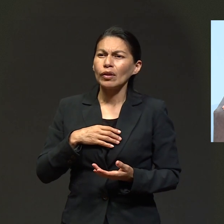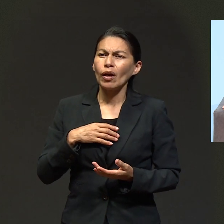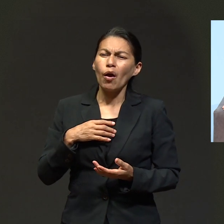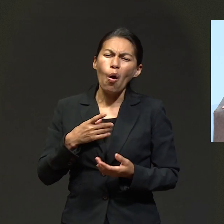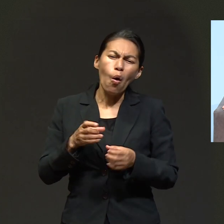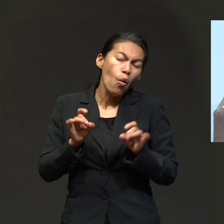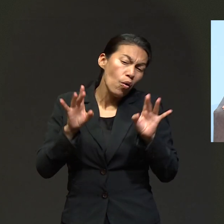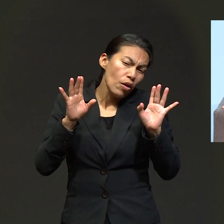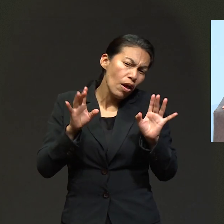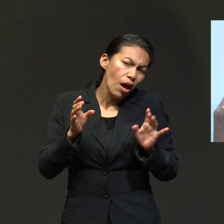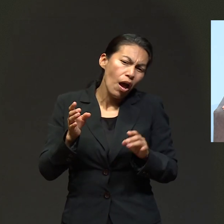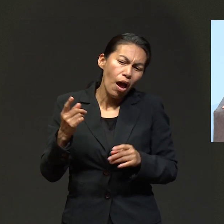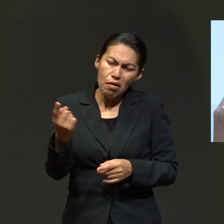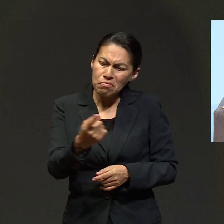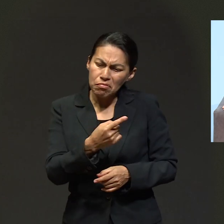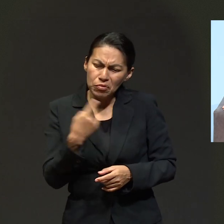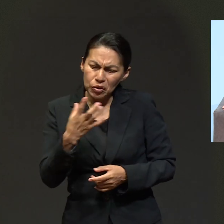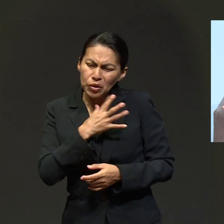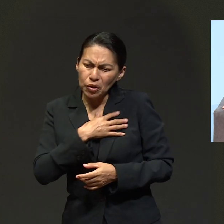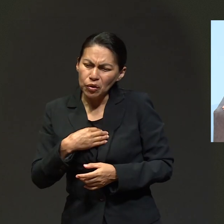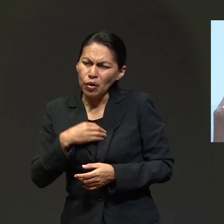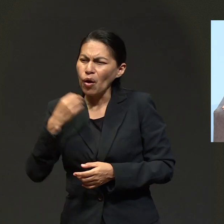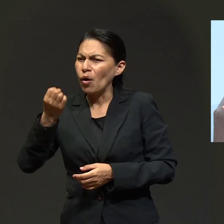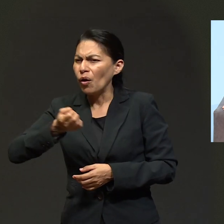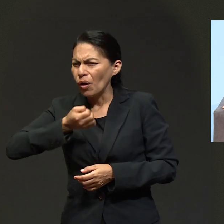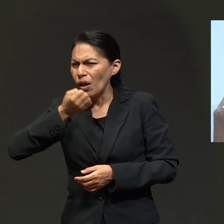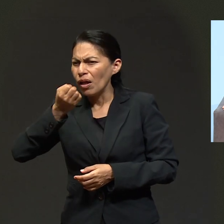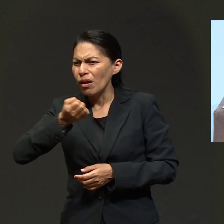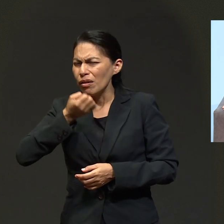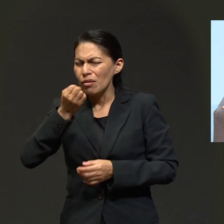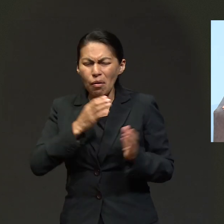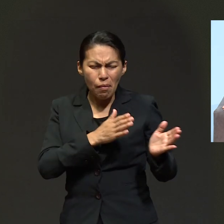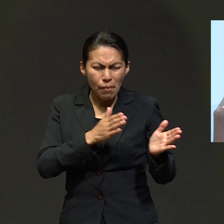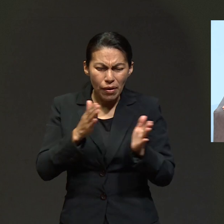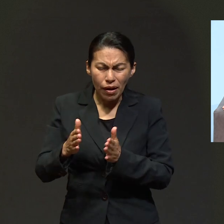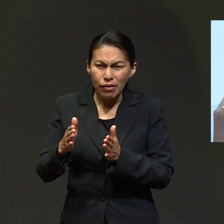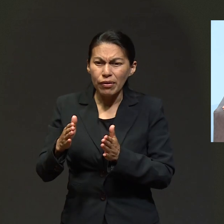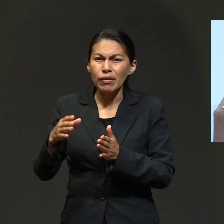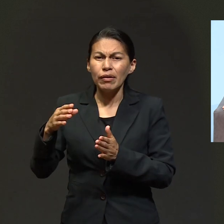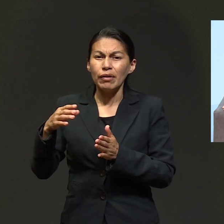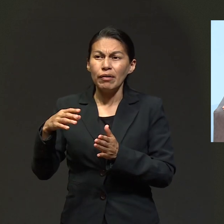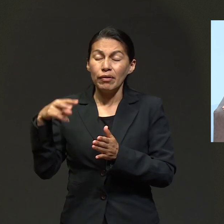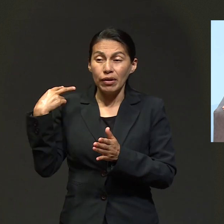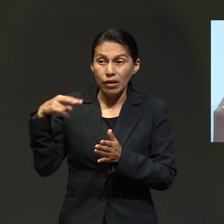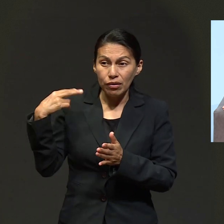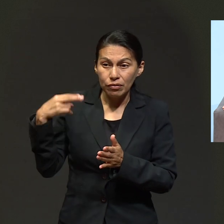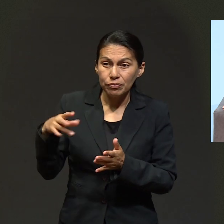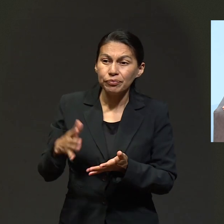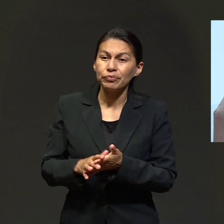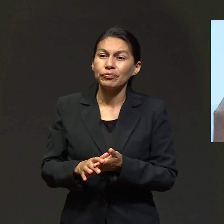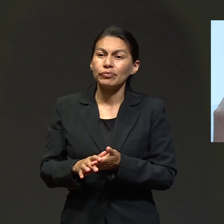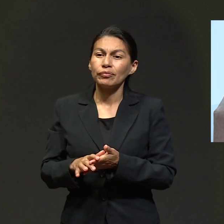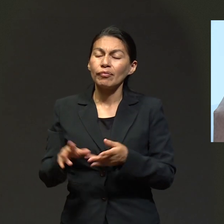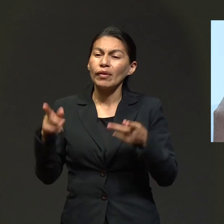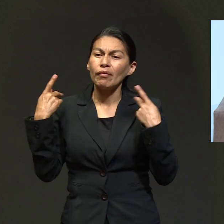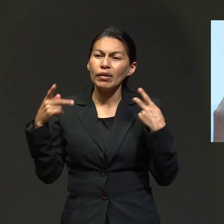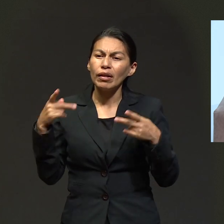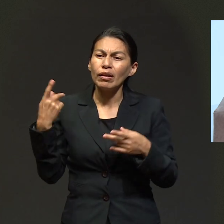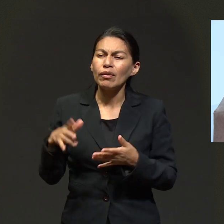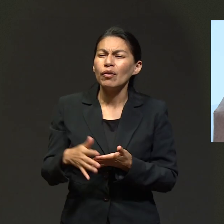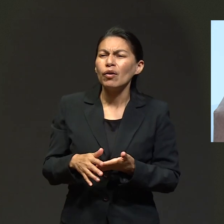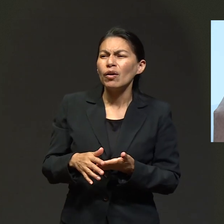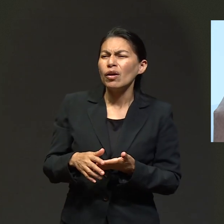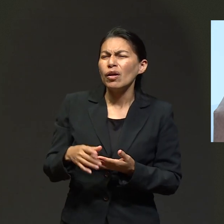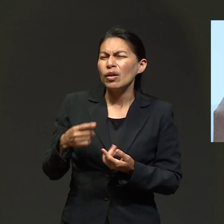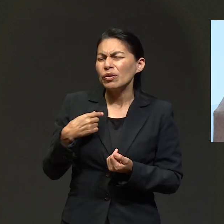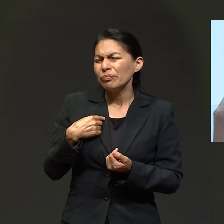cáncer, un día orando con mis hijos, rogándole a Dios que íbamos a hacer con el plan de verano, decidí desde